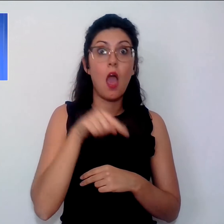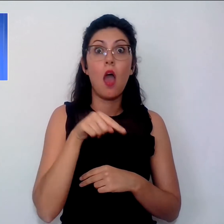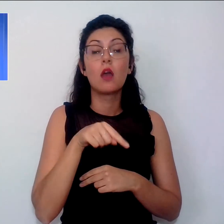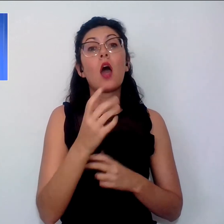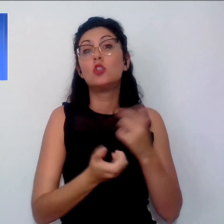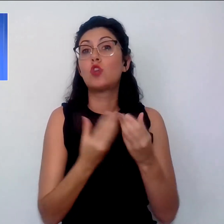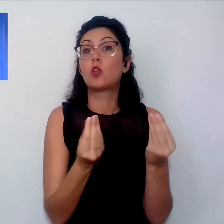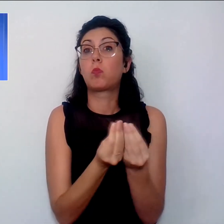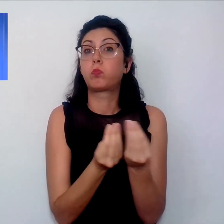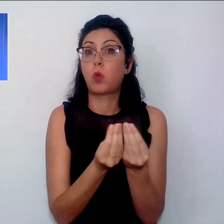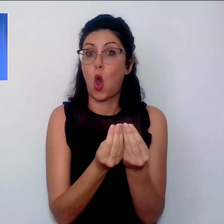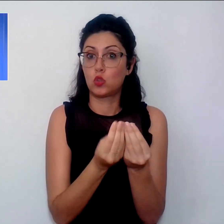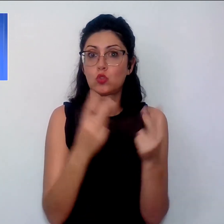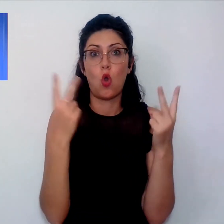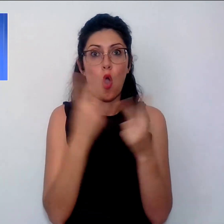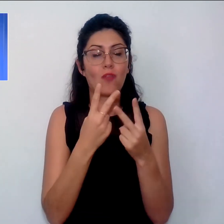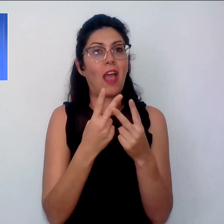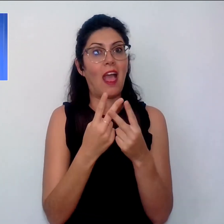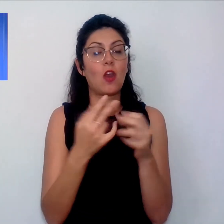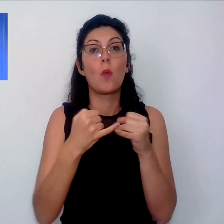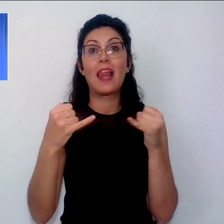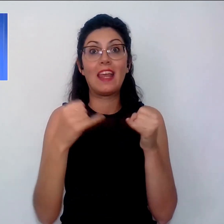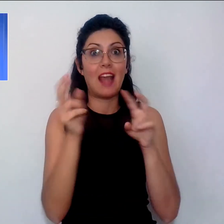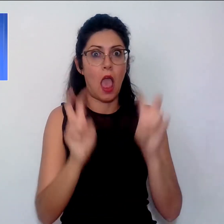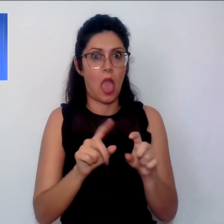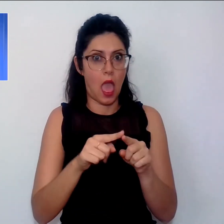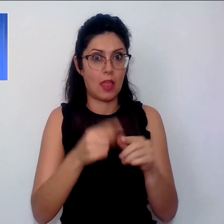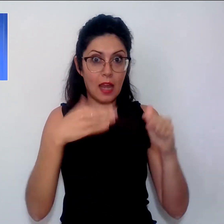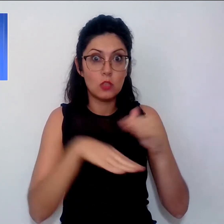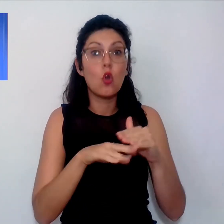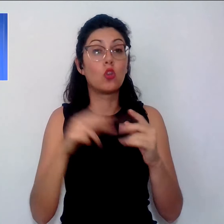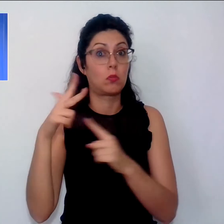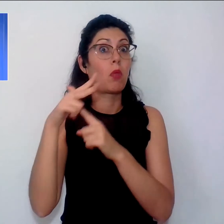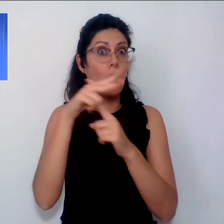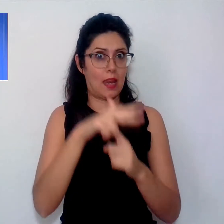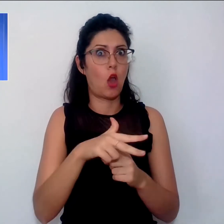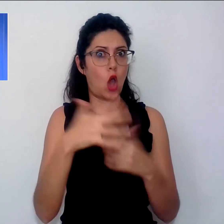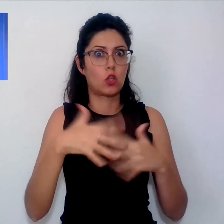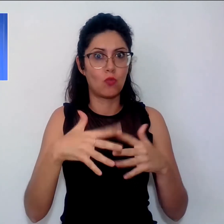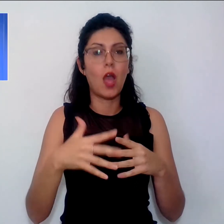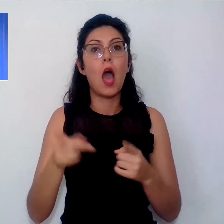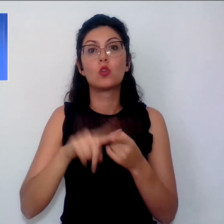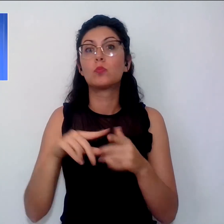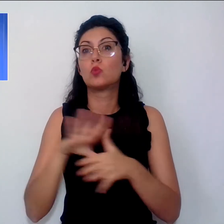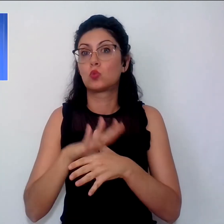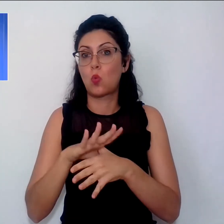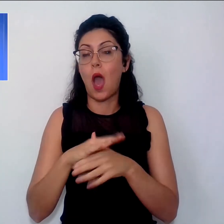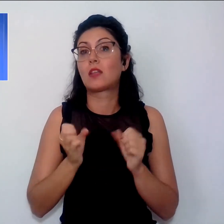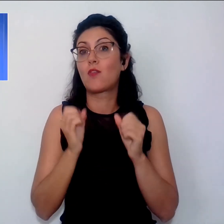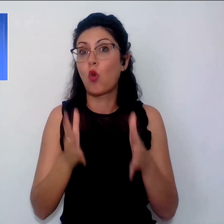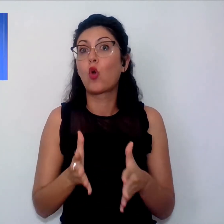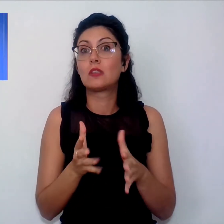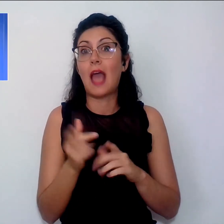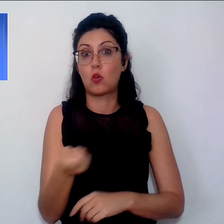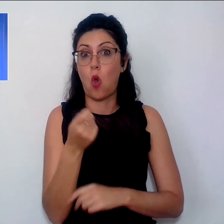bosco sotto una linea elettrica per il quale sono intervenuti un elicottero e le squadre del volontario antincendio. E ancora